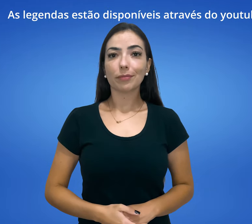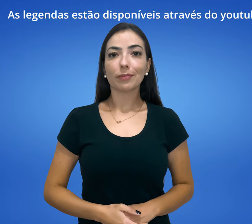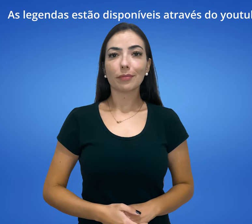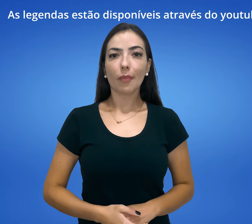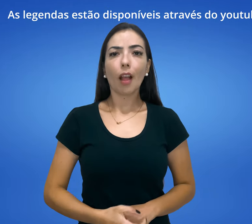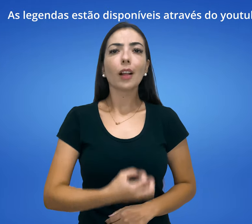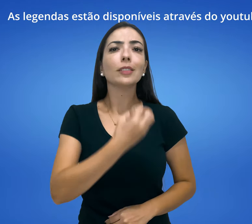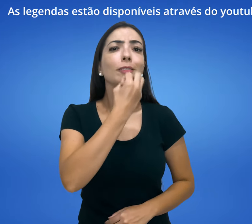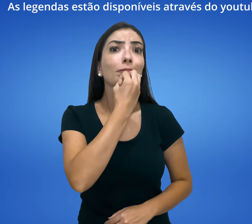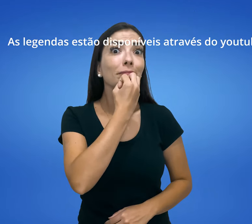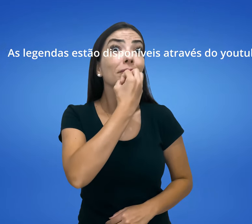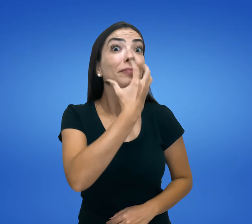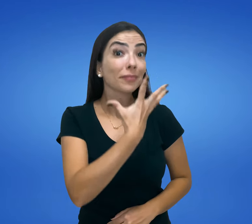Muito bom